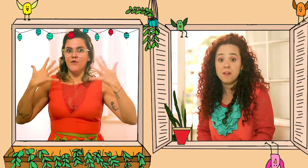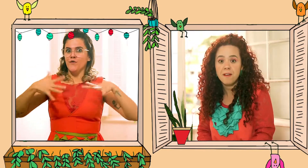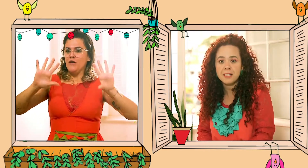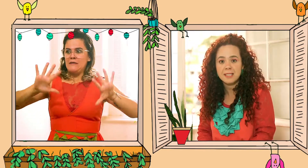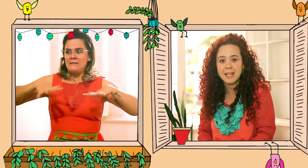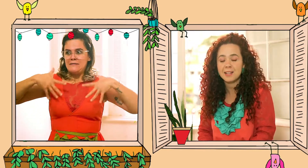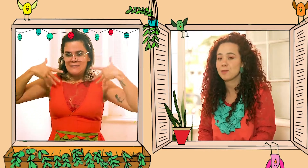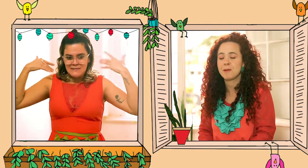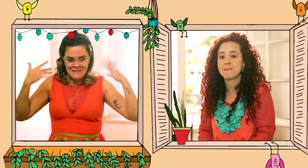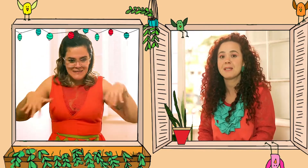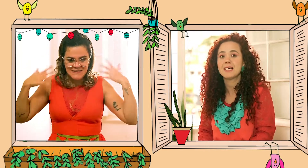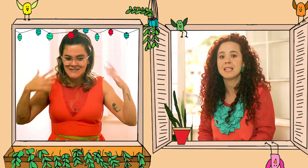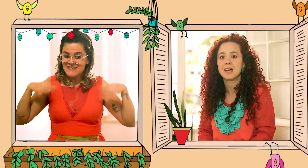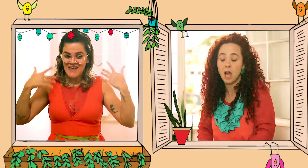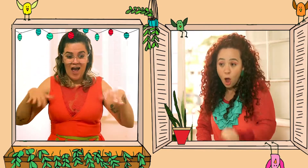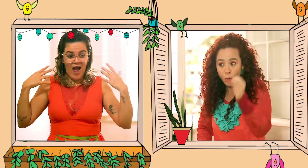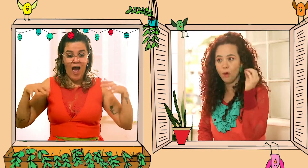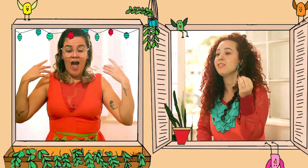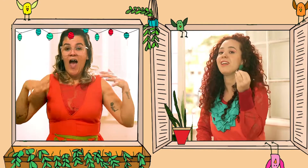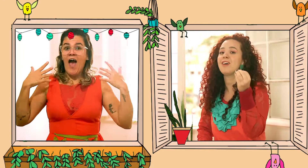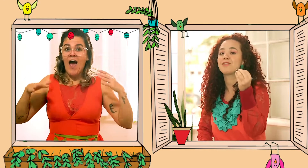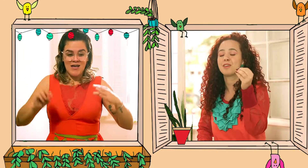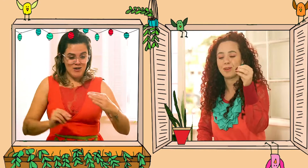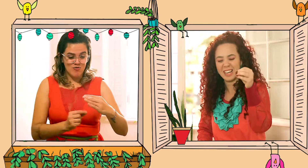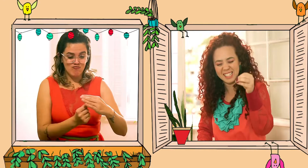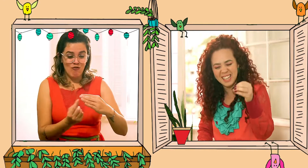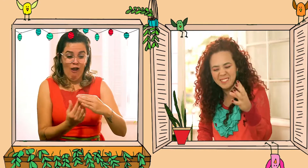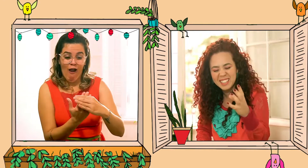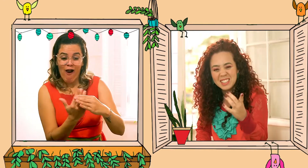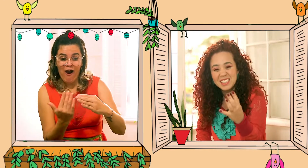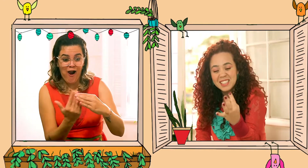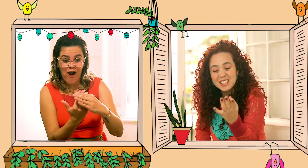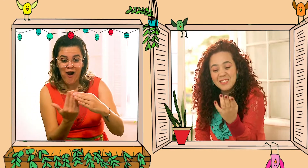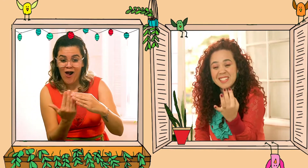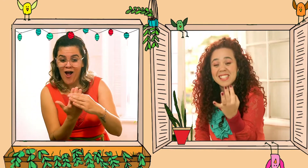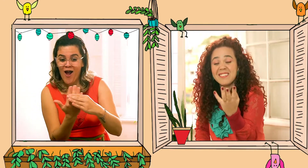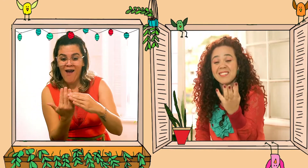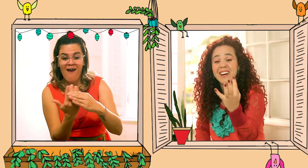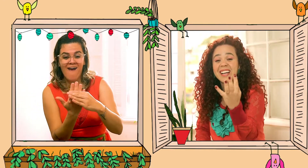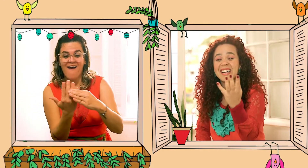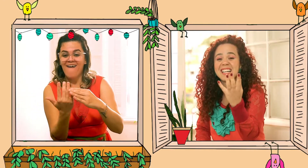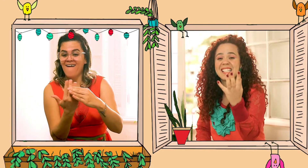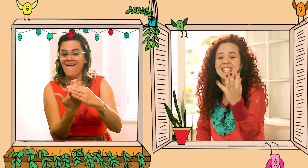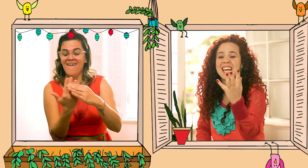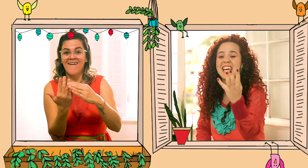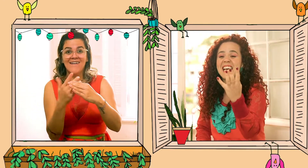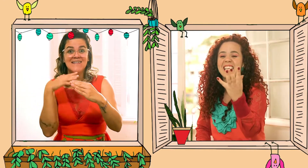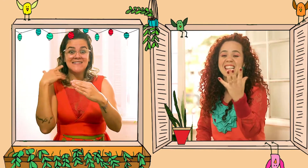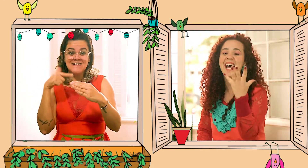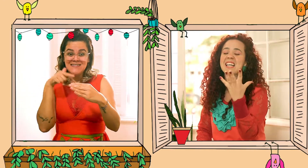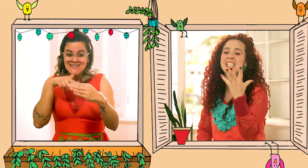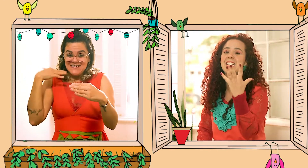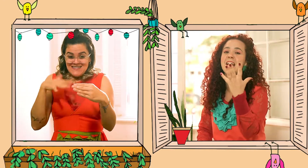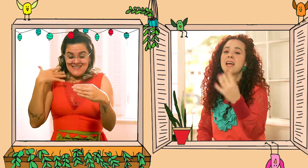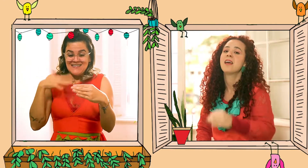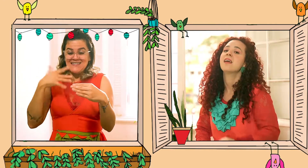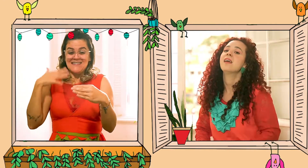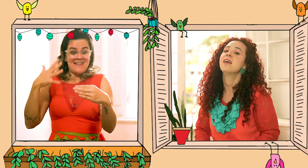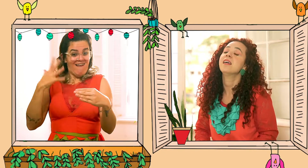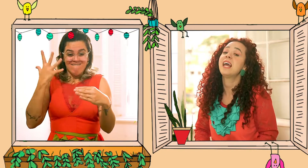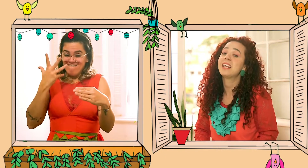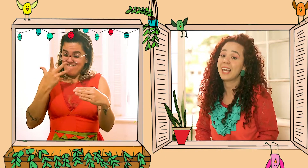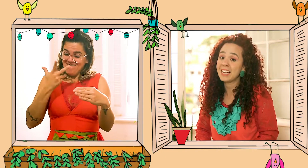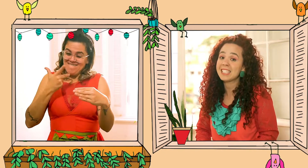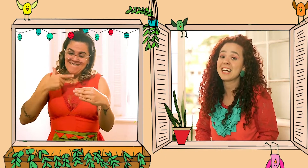a maior felicidade para a menina quando ela viu que as sementinhas começavam a crescer, nascer